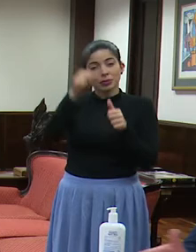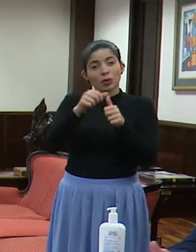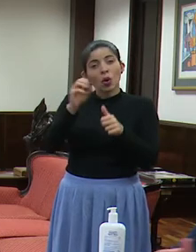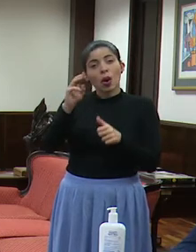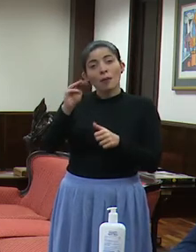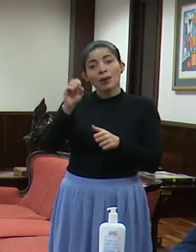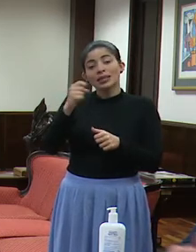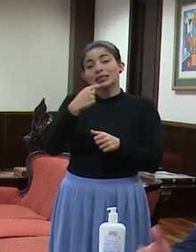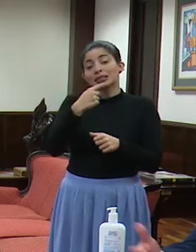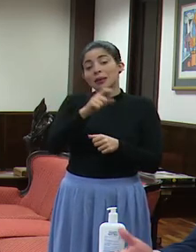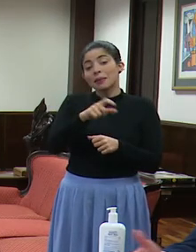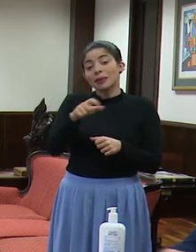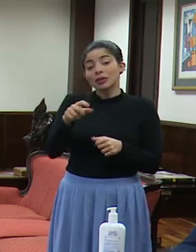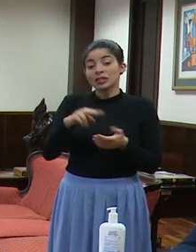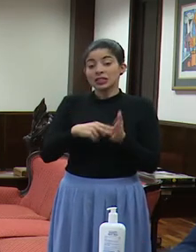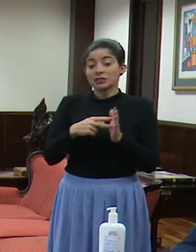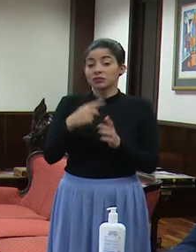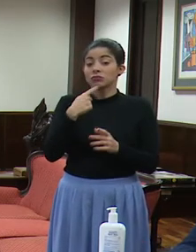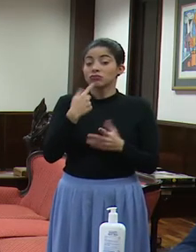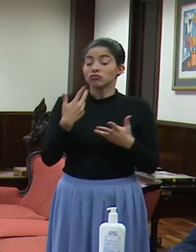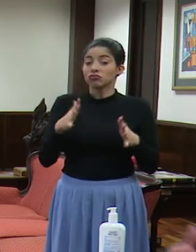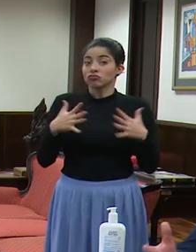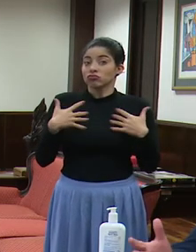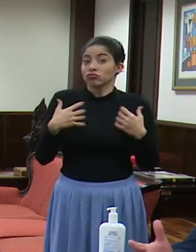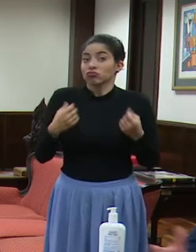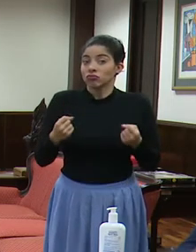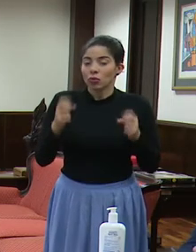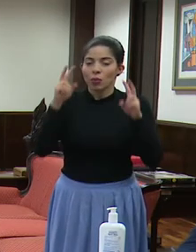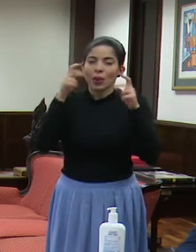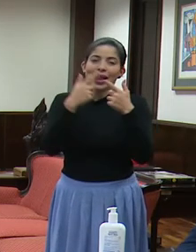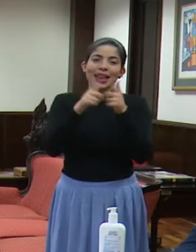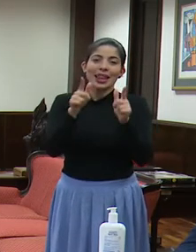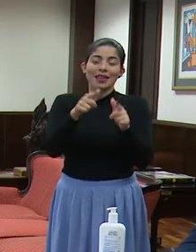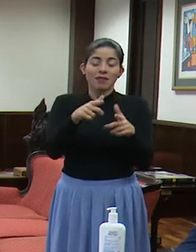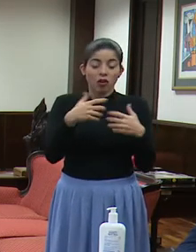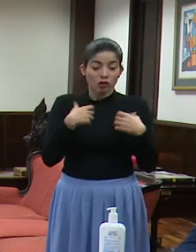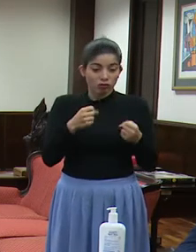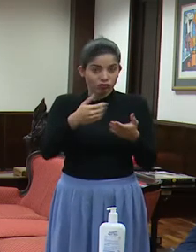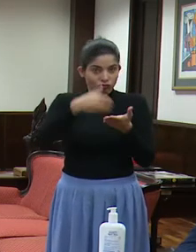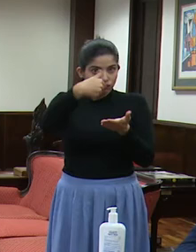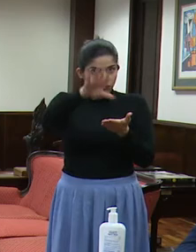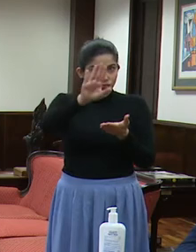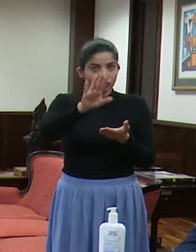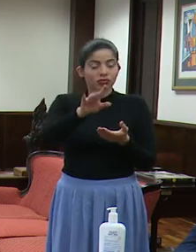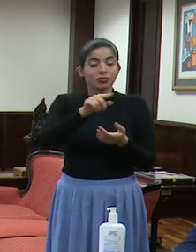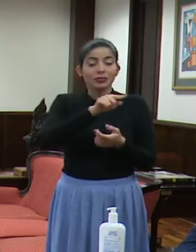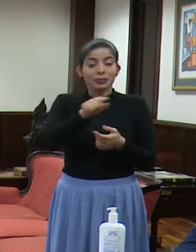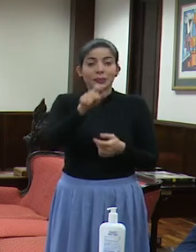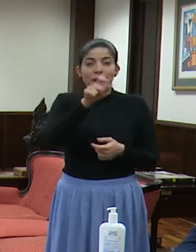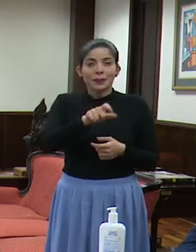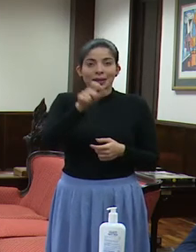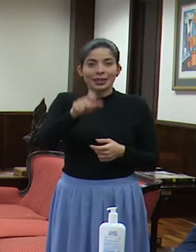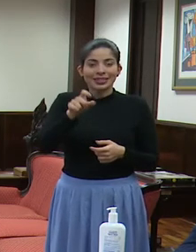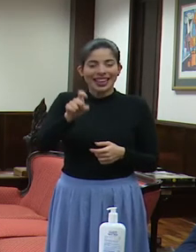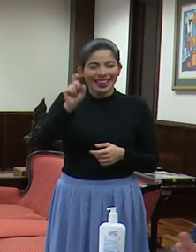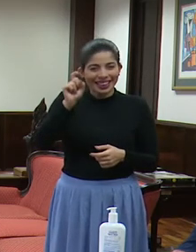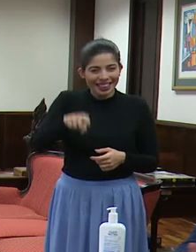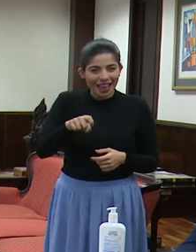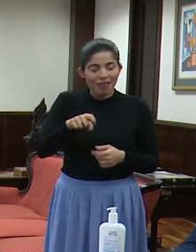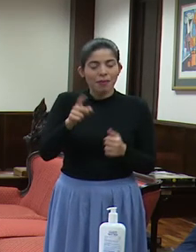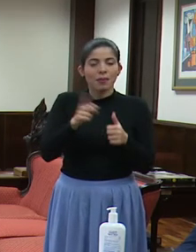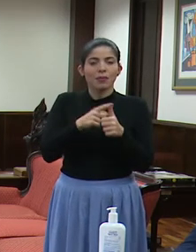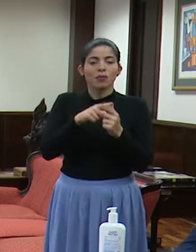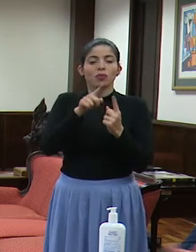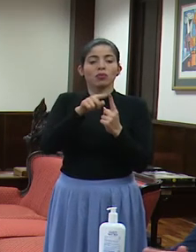la Salud, estas personas, para decir recuperados o liberarlos de alguna manera, pues estas personas tienen que tener dos